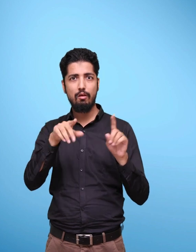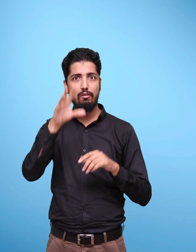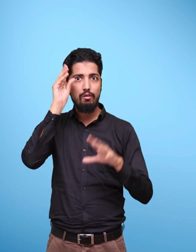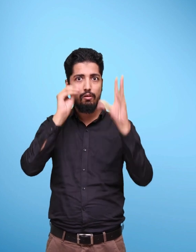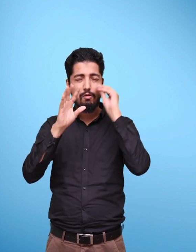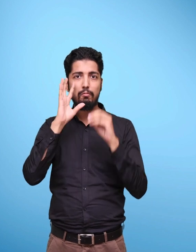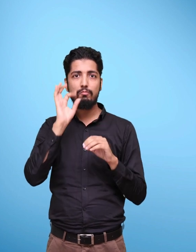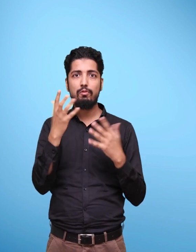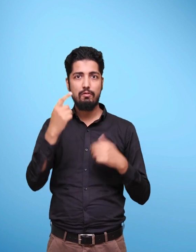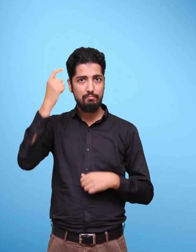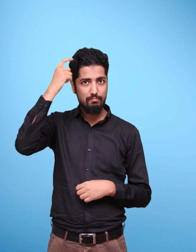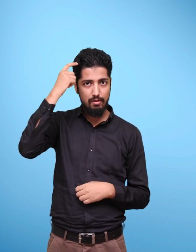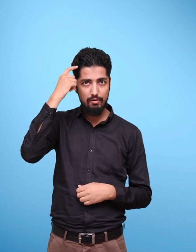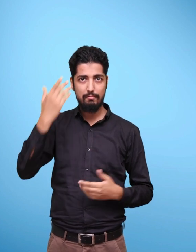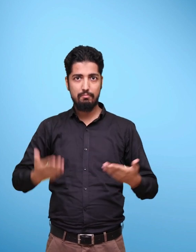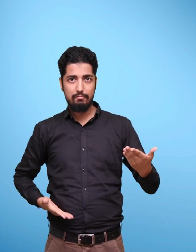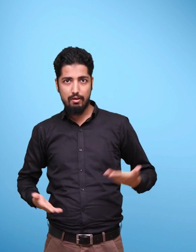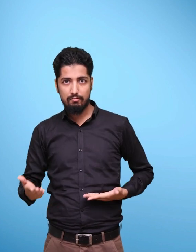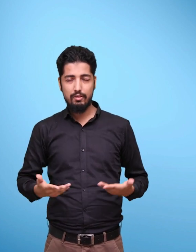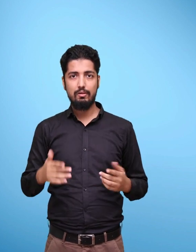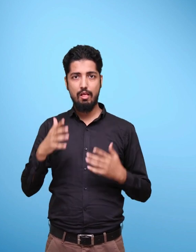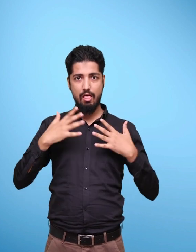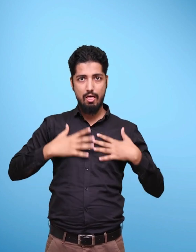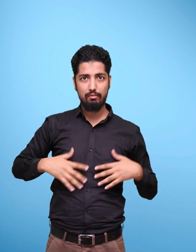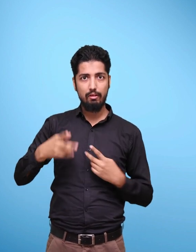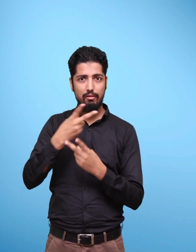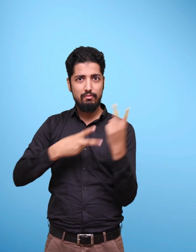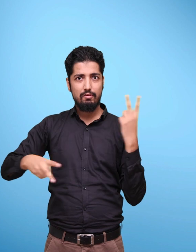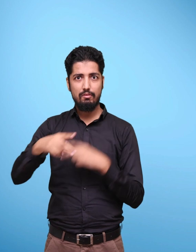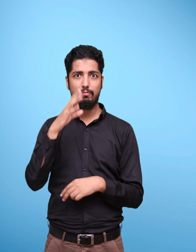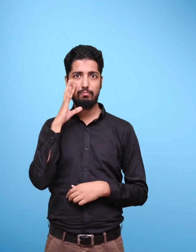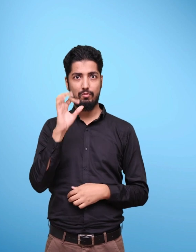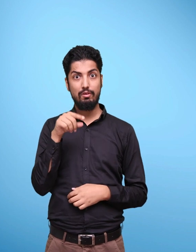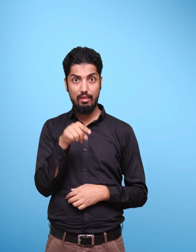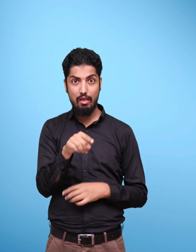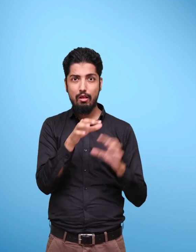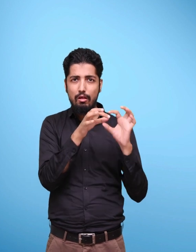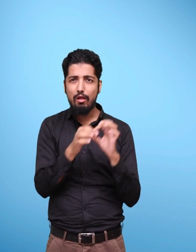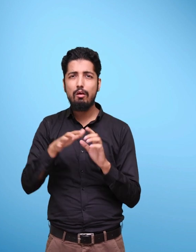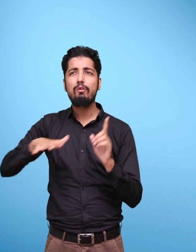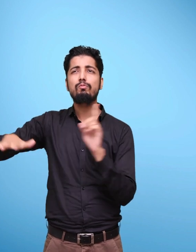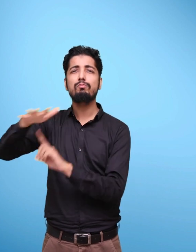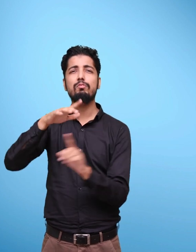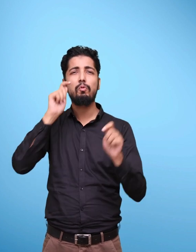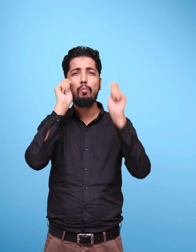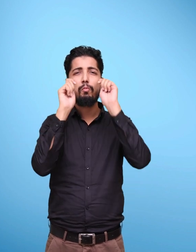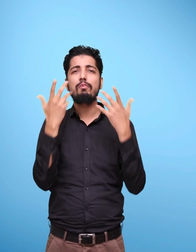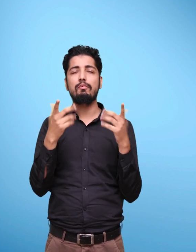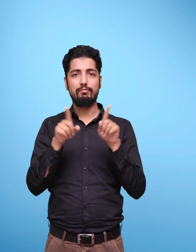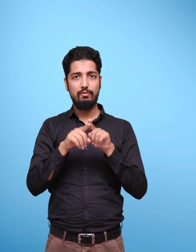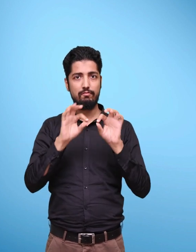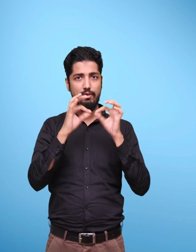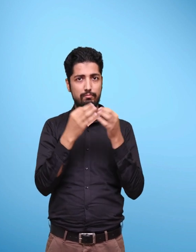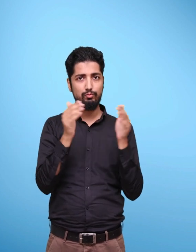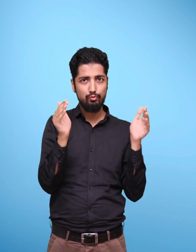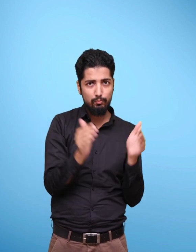लिए कि थांप रिए क्योटी